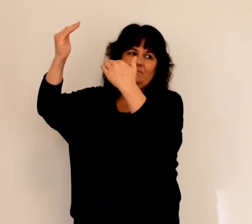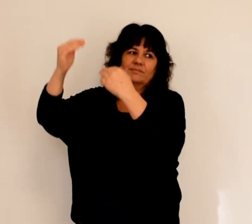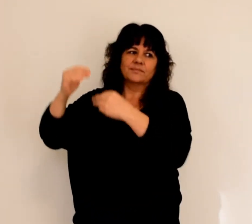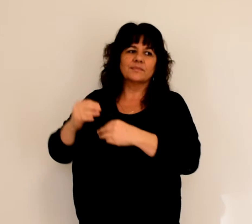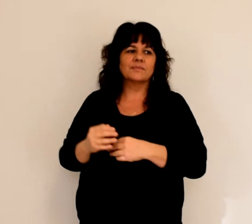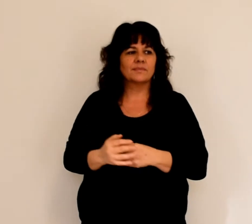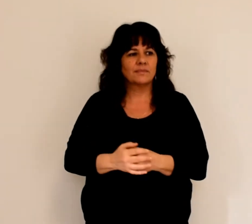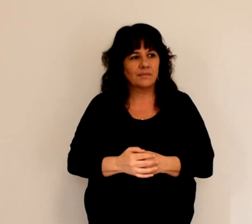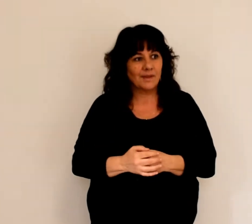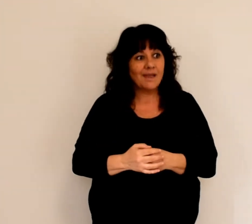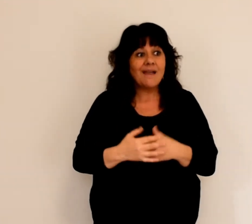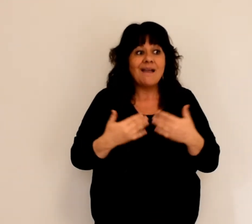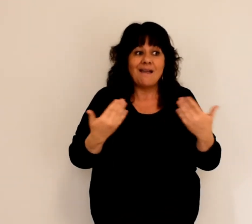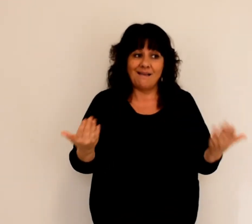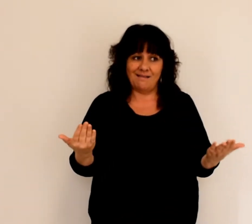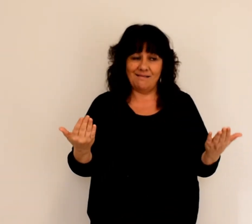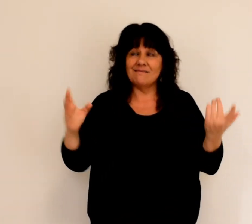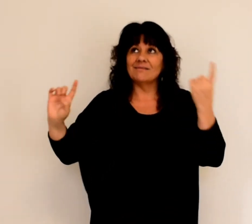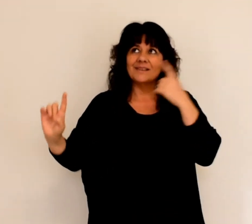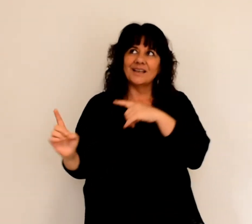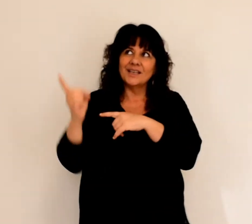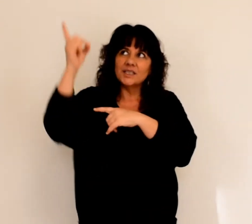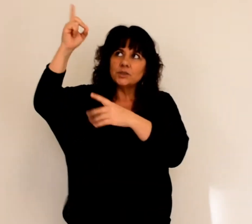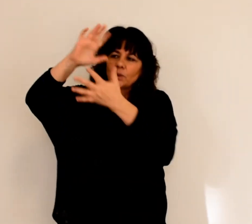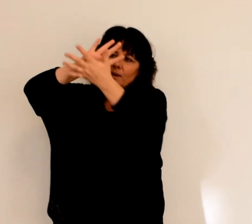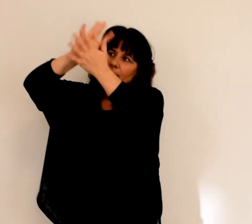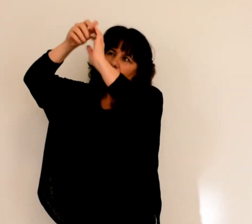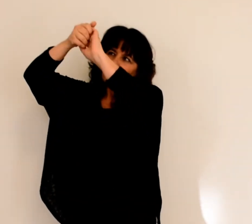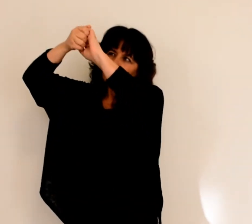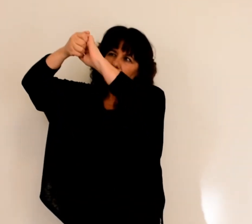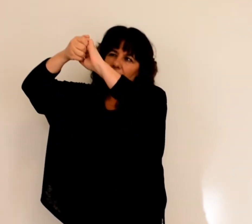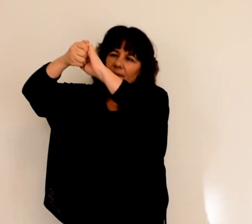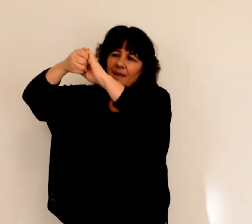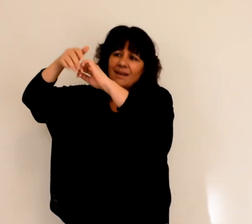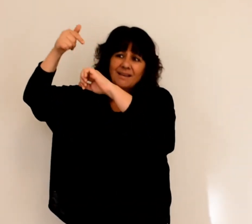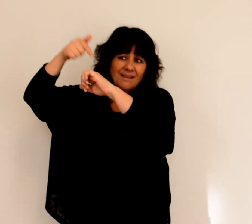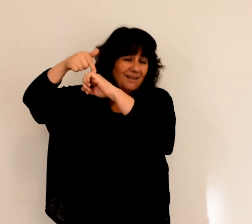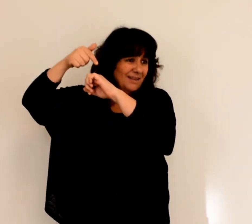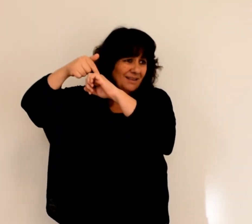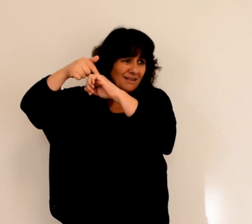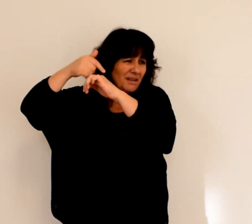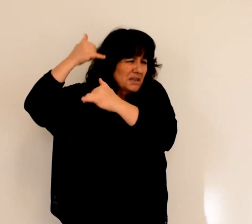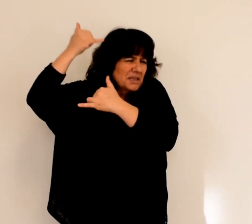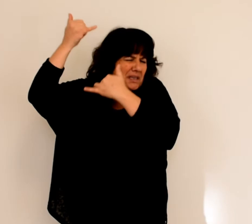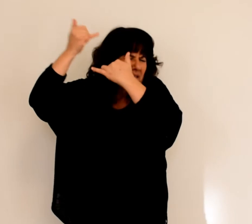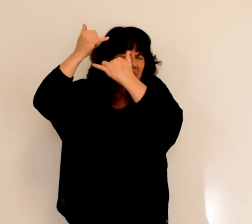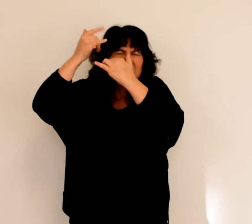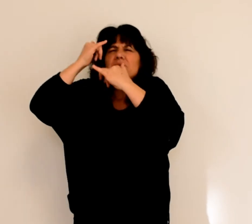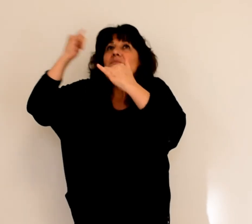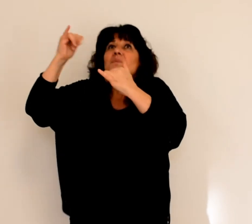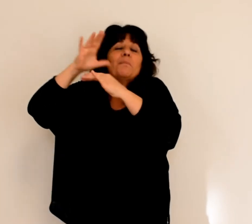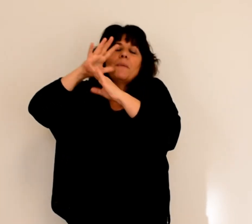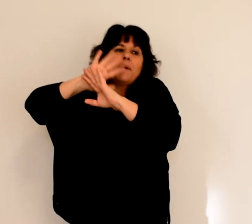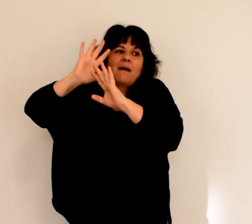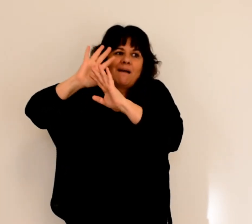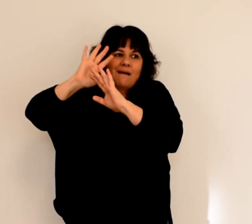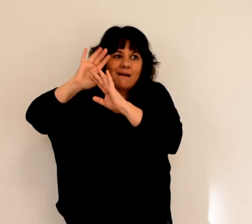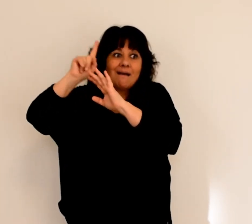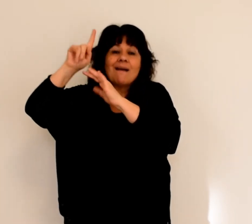Et la paix de Dieu, qui dépasse tout ce qu'on peut concevoir, gardera vos cœurs et vos pensées